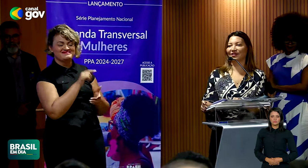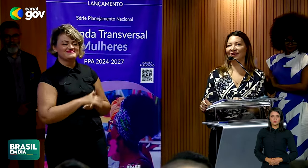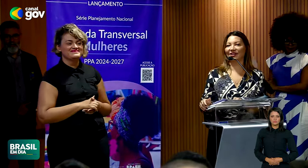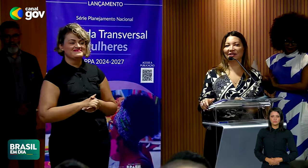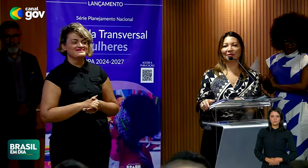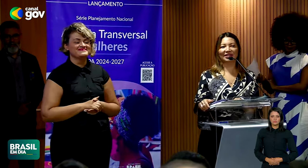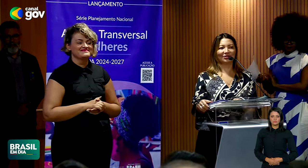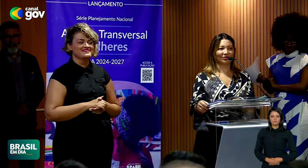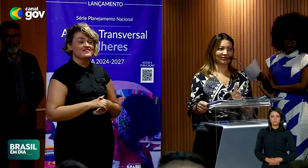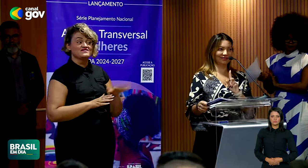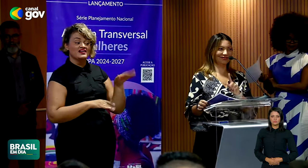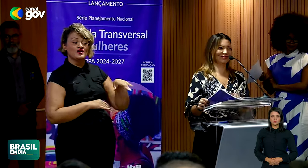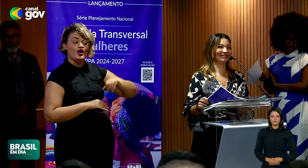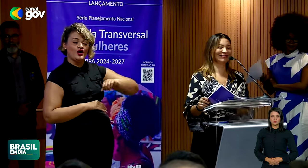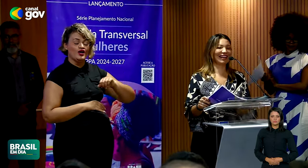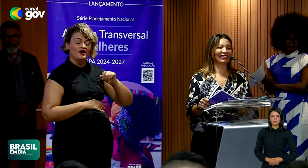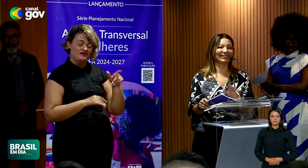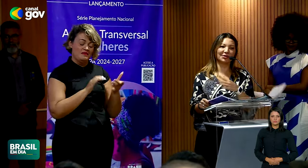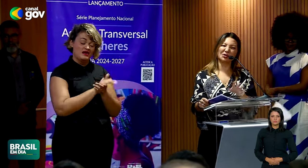Está vendo aqui, marido? Está? Está?